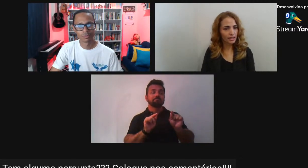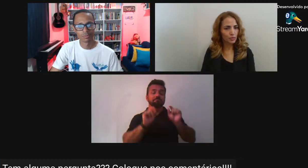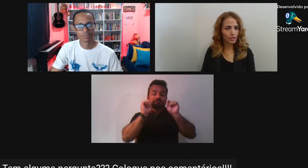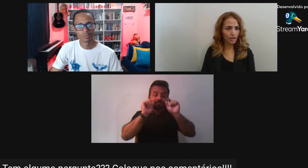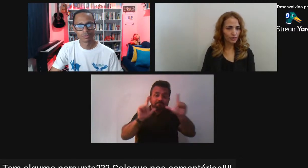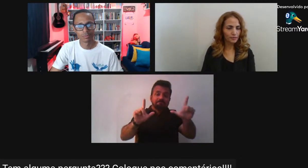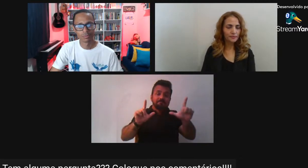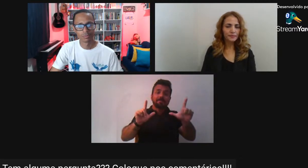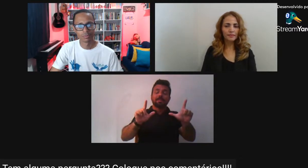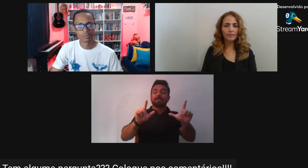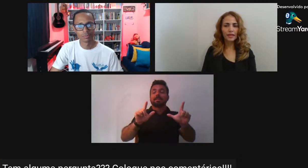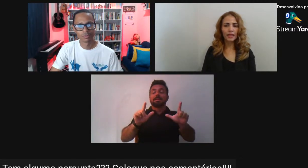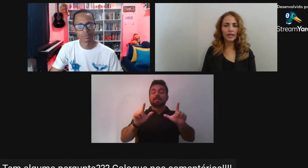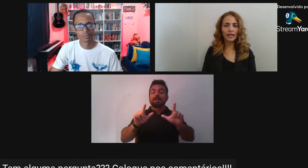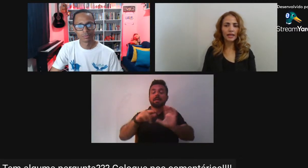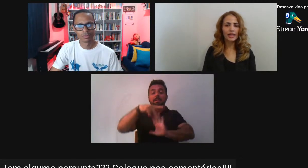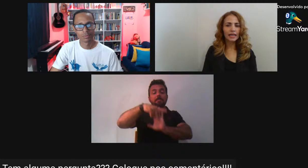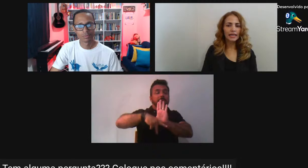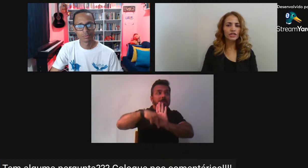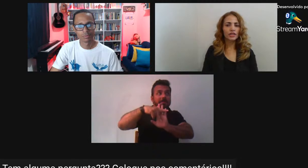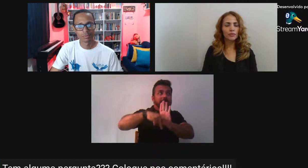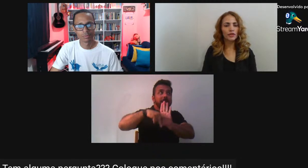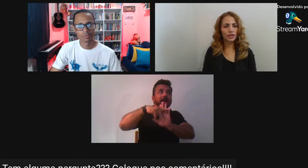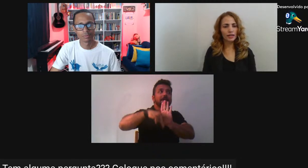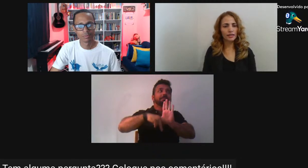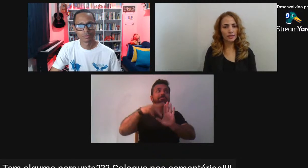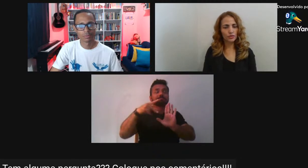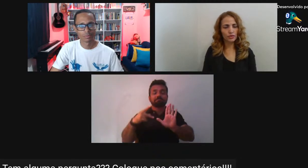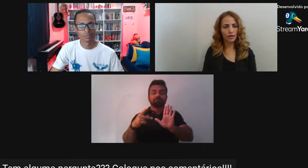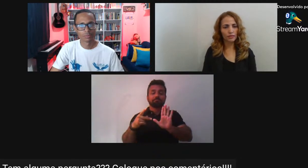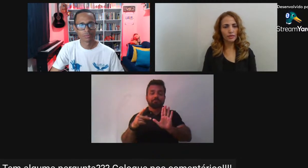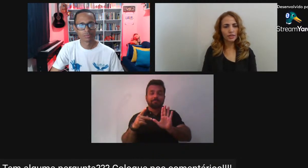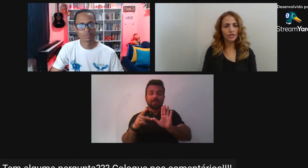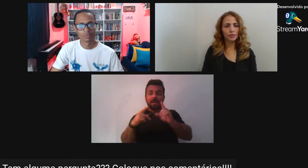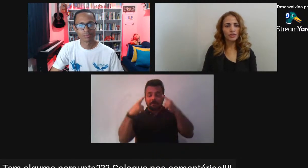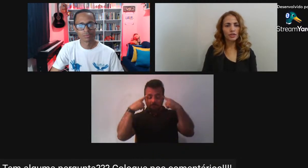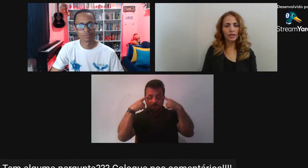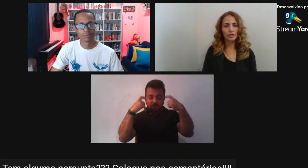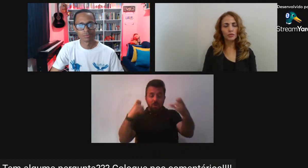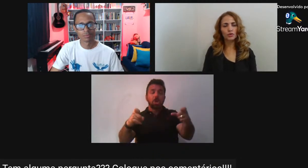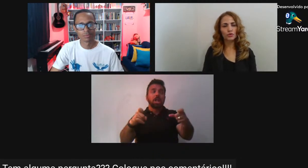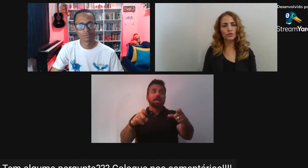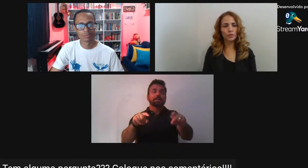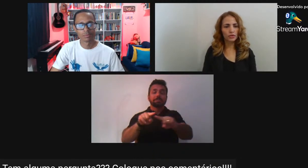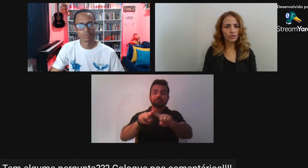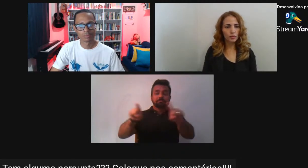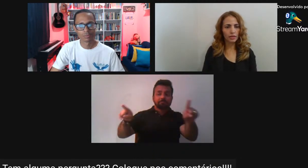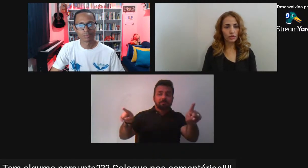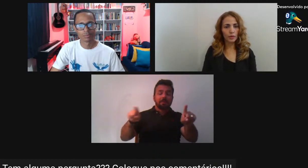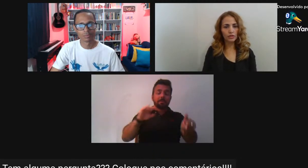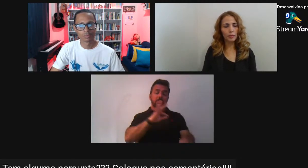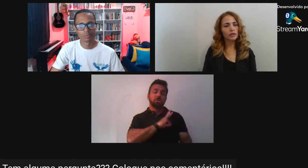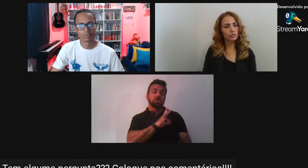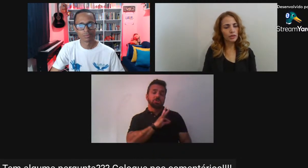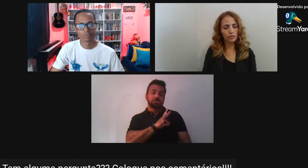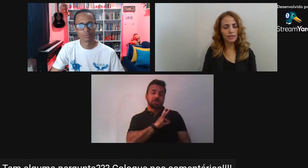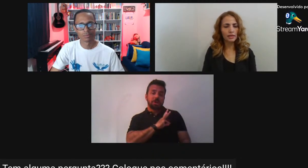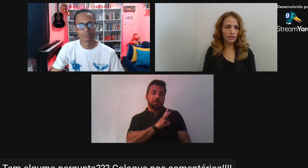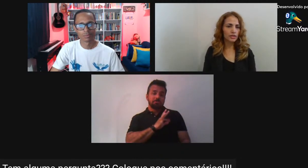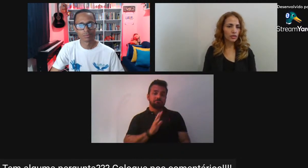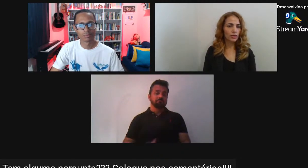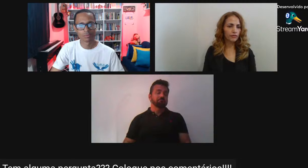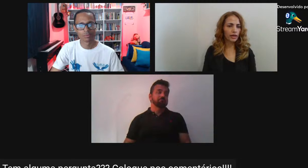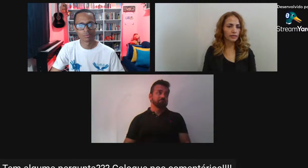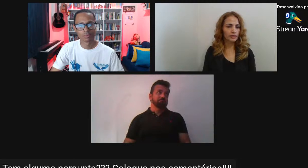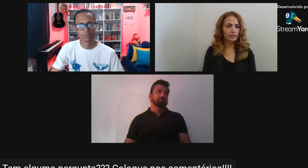cortei Nesse projeto De impedir a ascensão social De impedir que essas pessoas Ocupem seus espaços Espaços para os quais